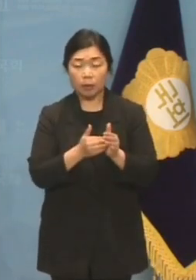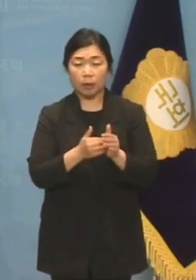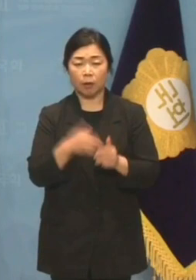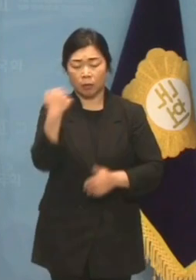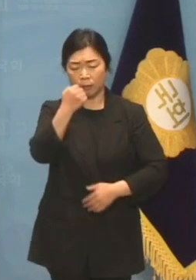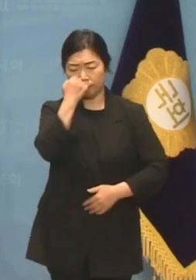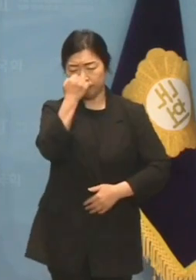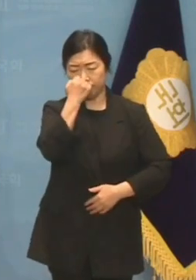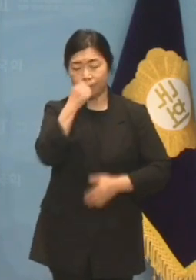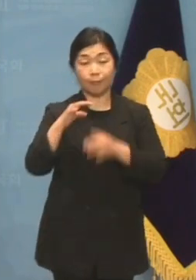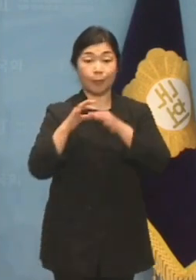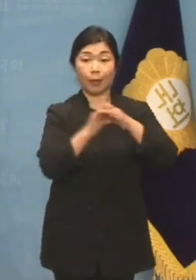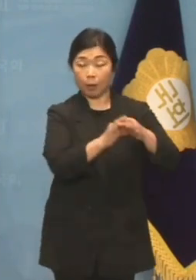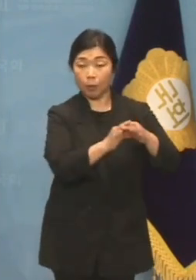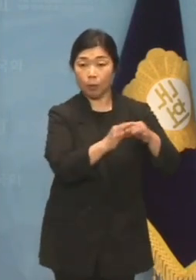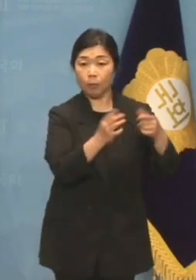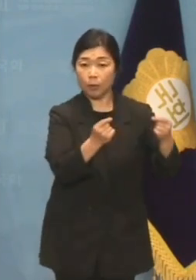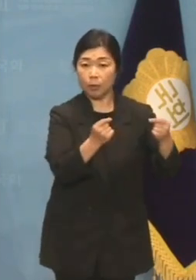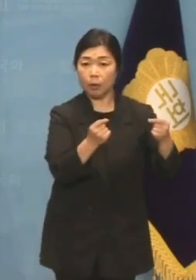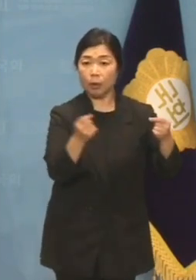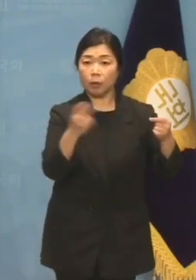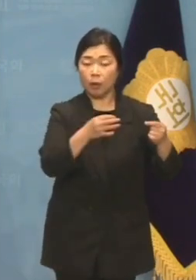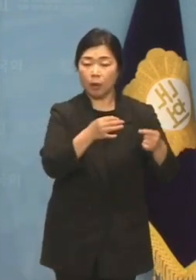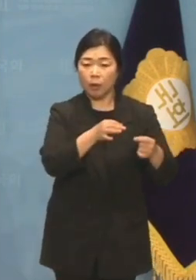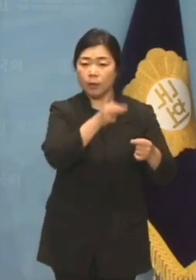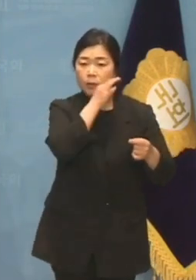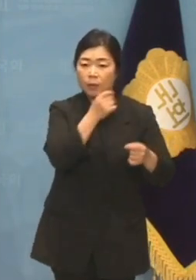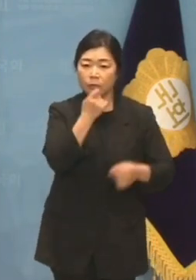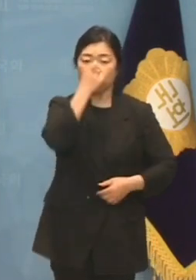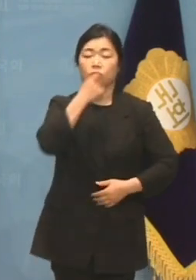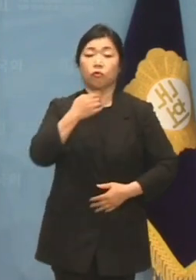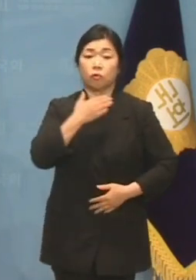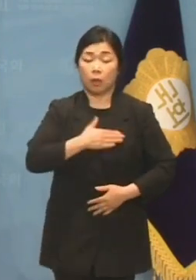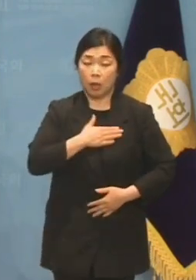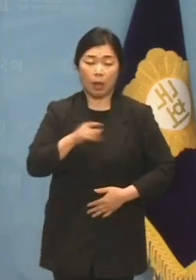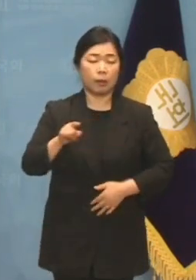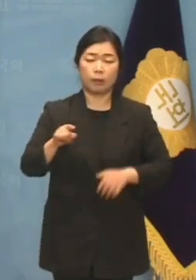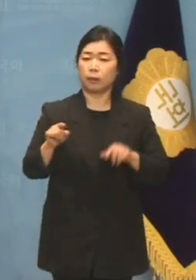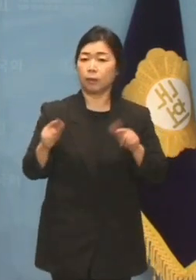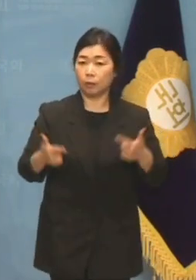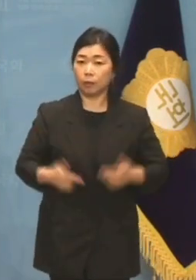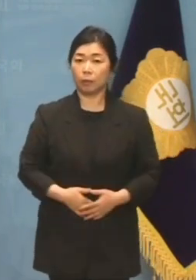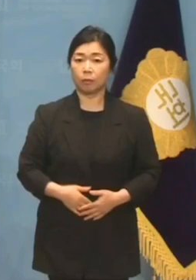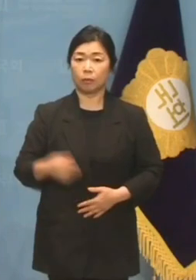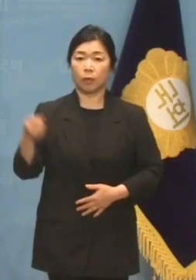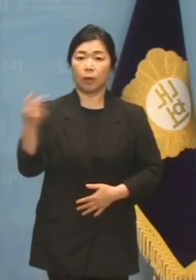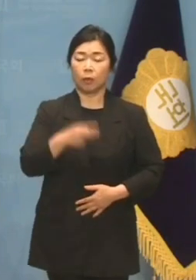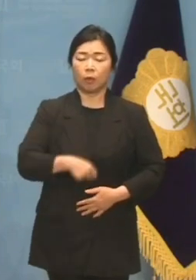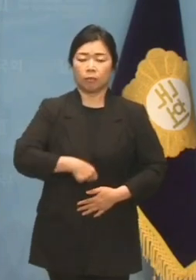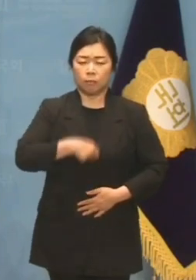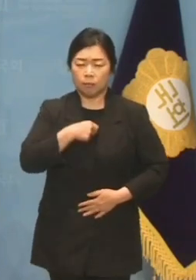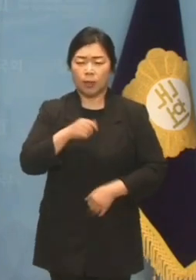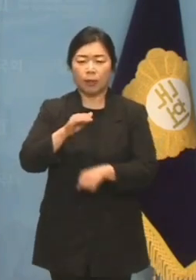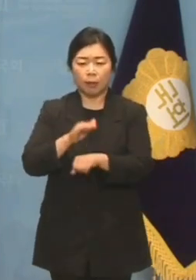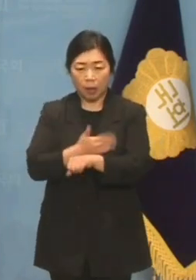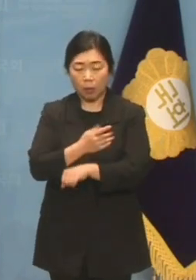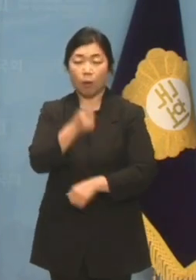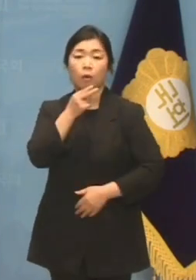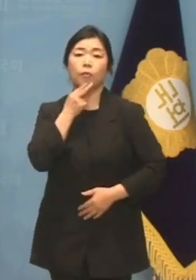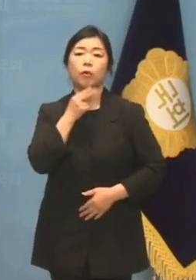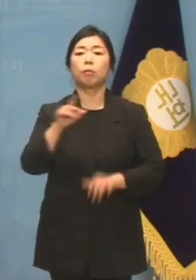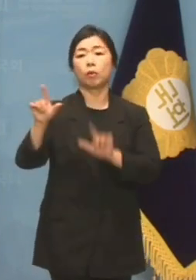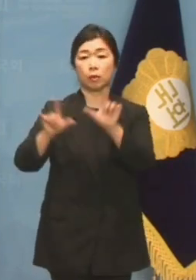더불어민주당입니다. 그리고 단 한 번도 진정성 있는 사과를 하지 않은 더불어민주당입니다.